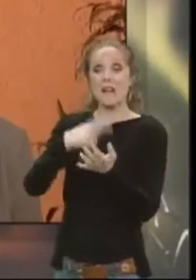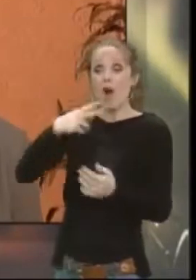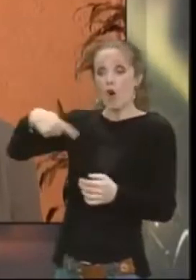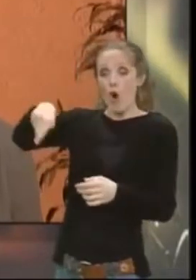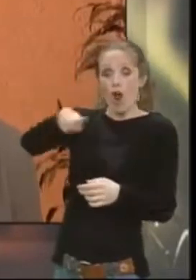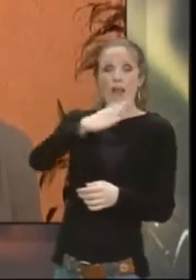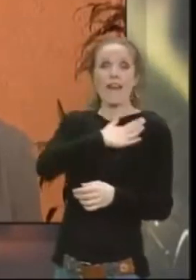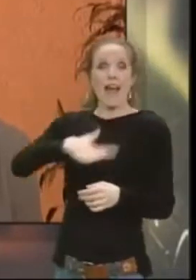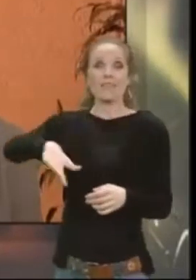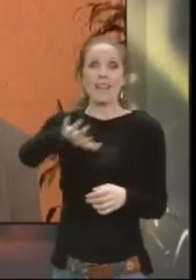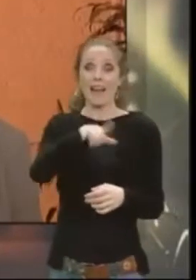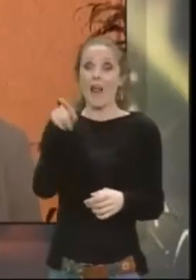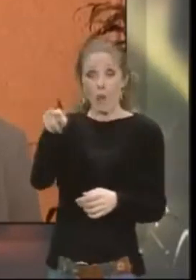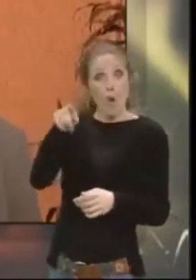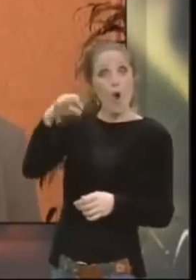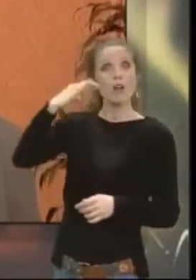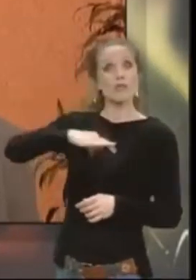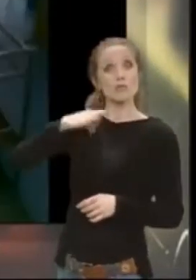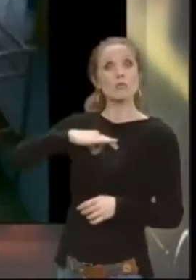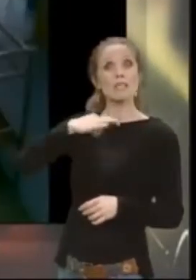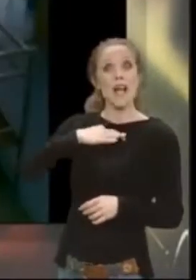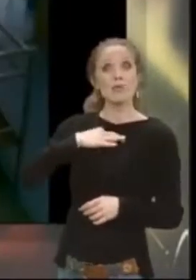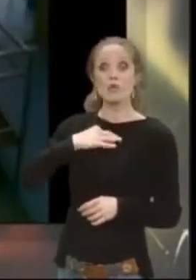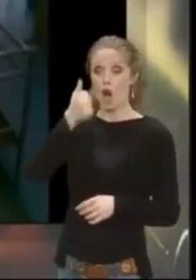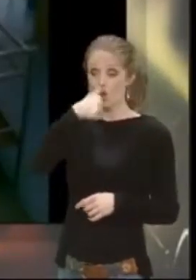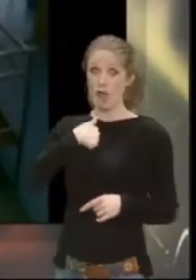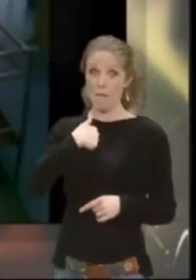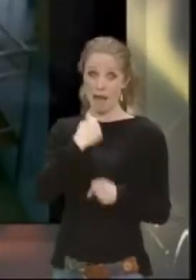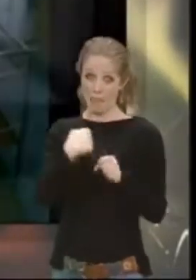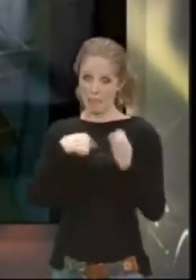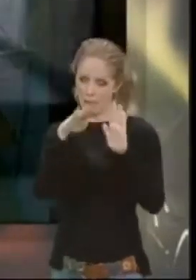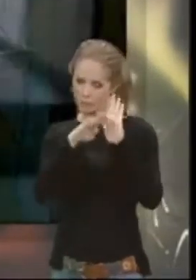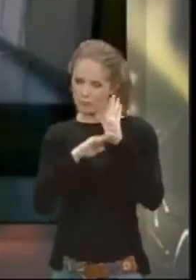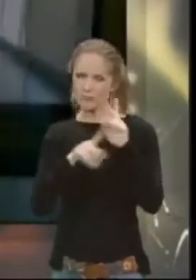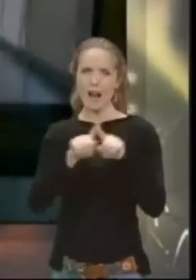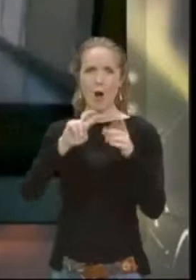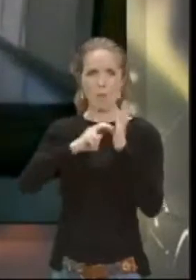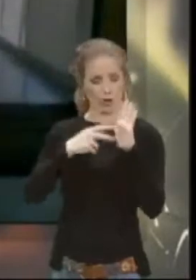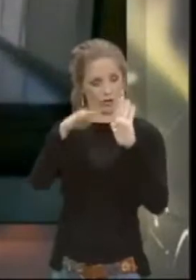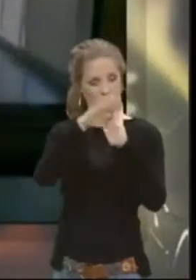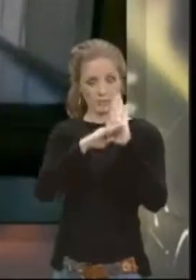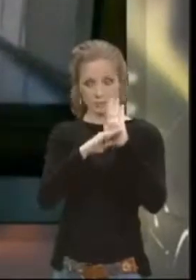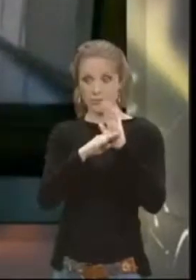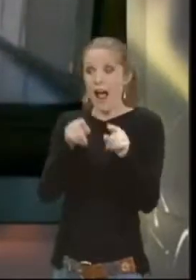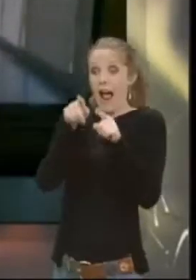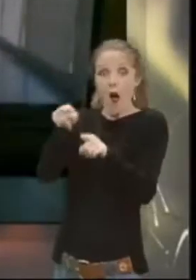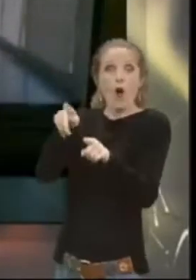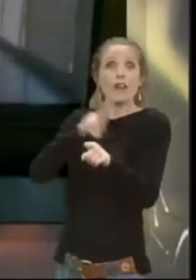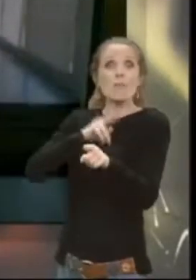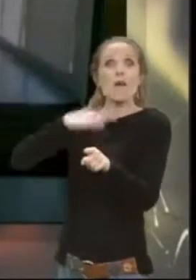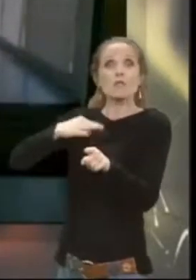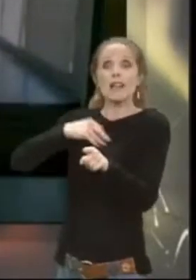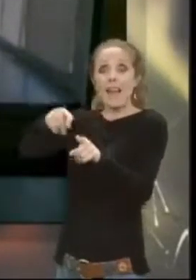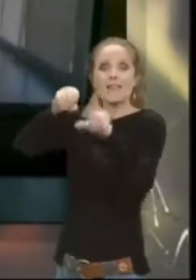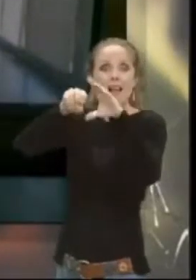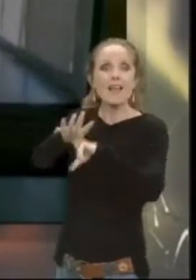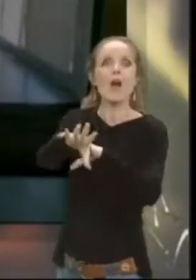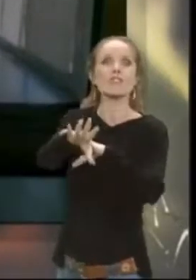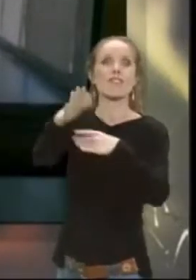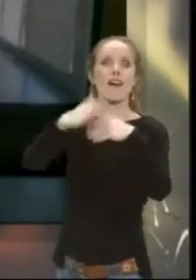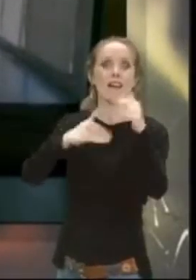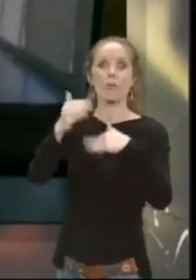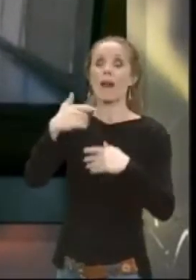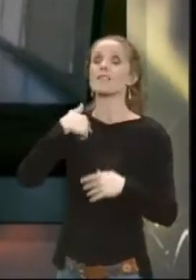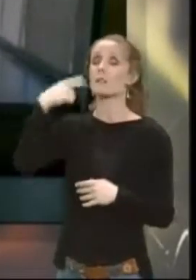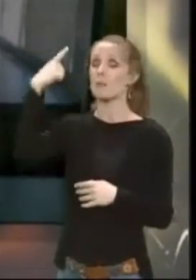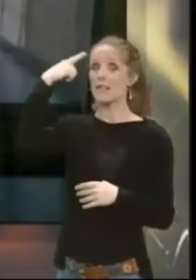terenu zaduženi da sve ono što mi sada definišemo u nekim politikama da u stvari i ostvare. Znamo da rampa nije